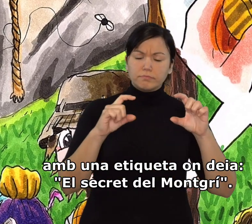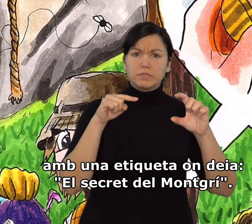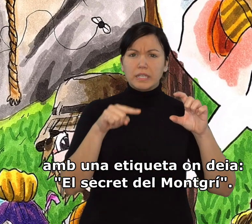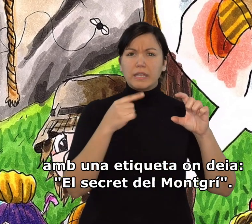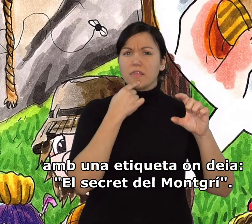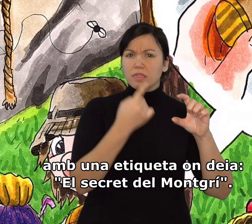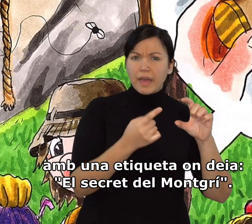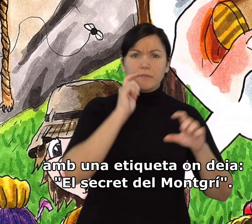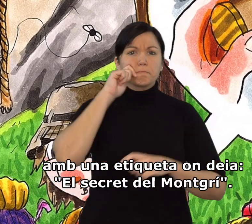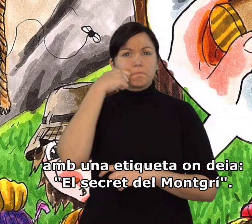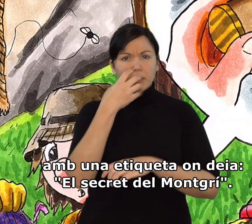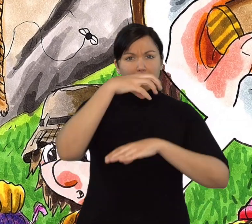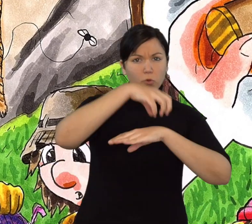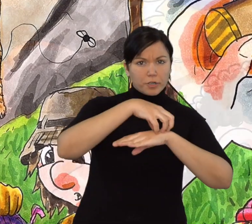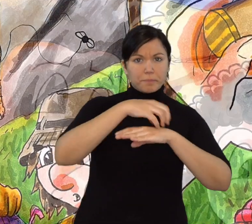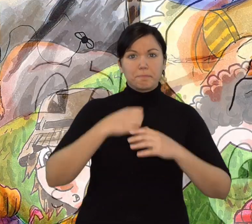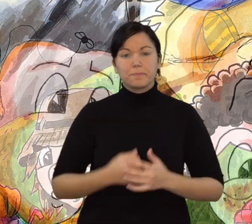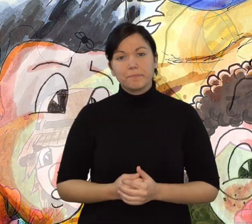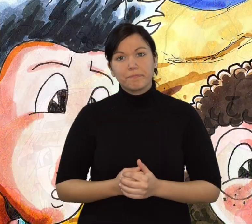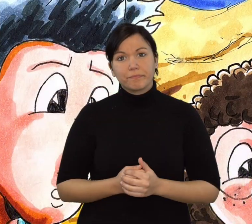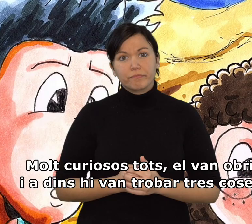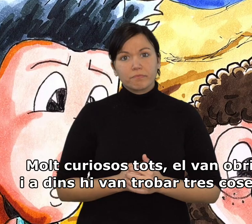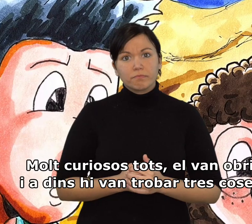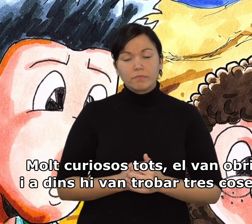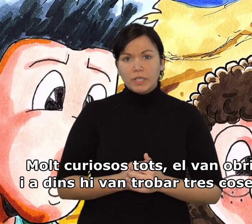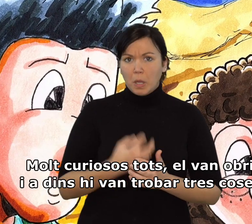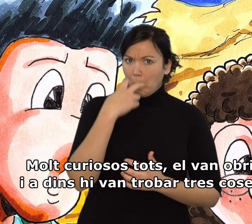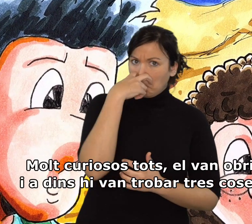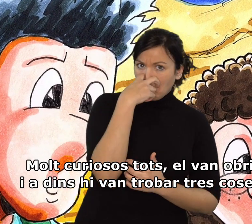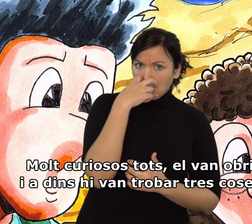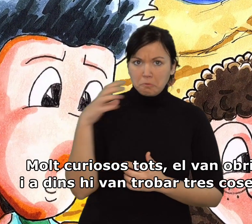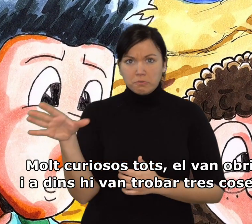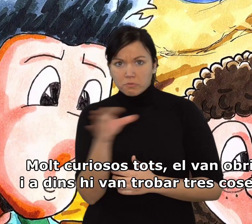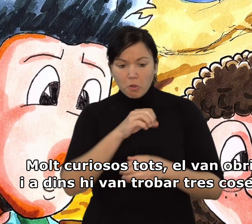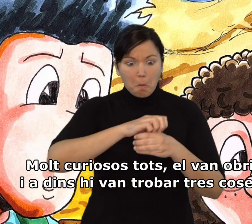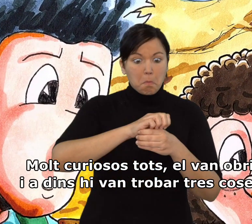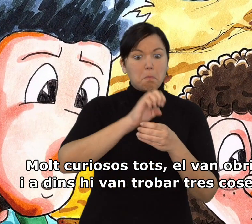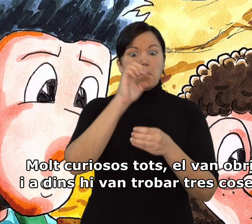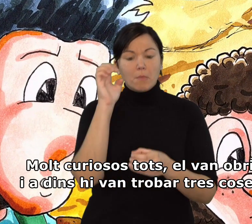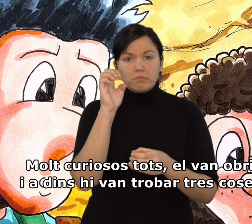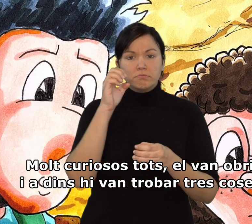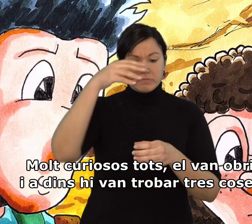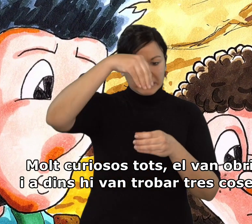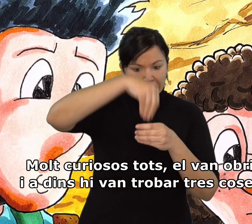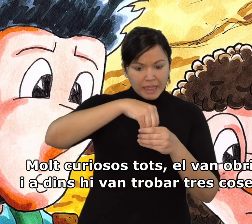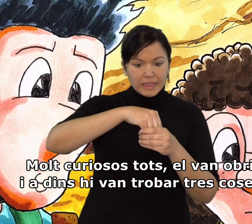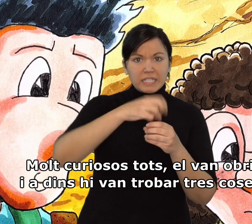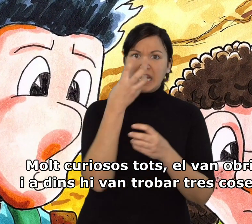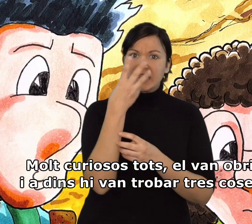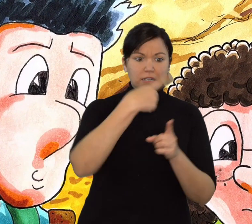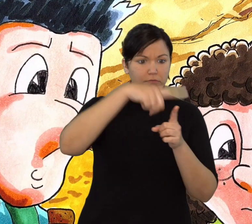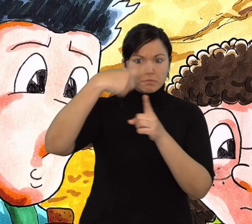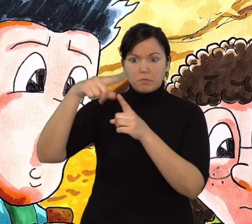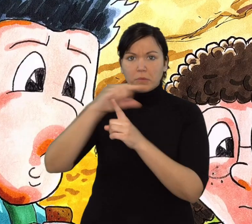on deia El secret del Montgrí. Molt curiosos tots, el van obrir. I a dins hi van trobar tres